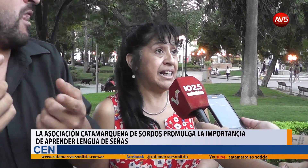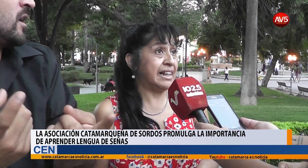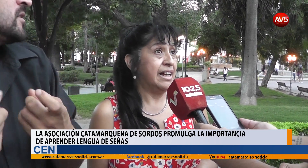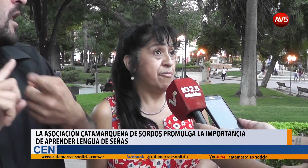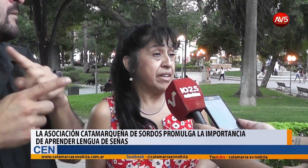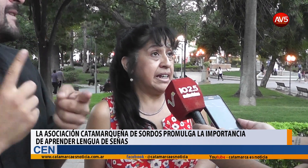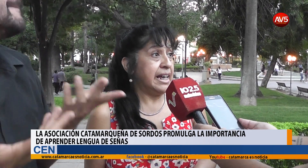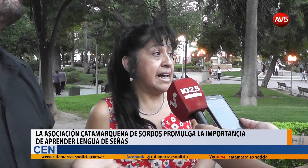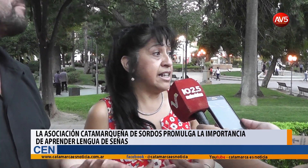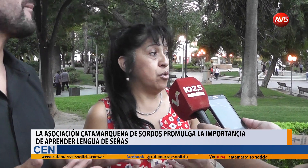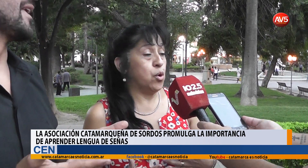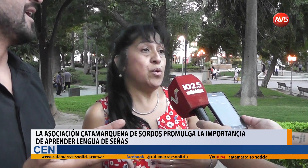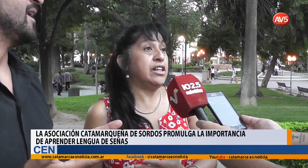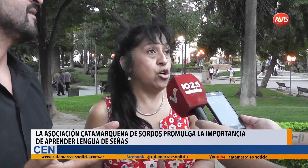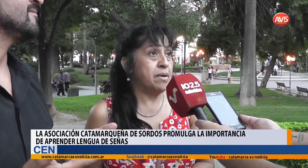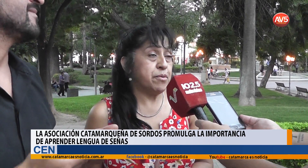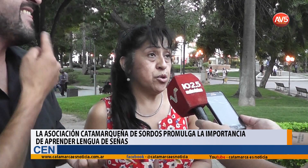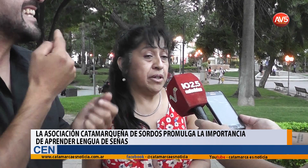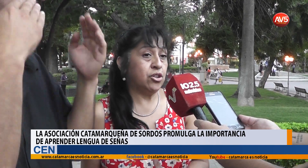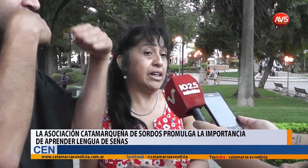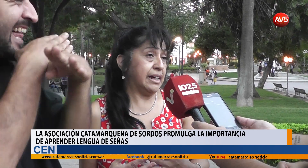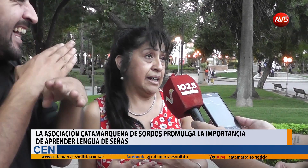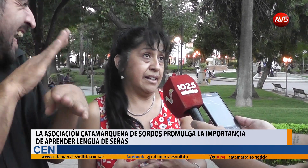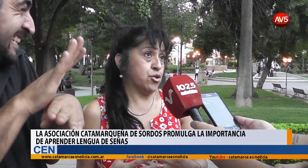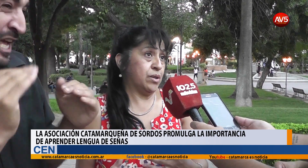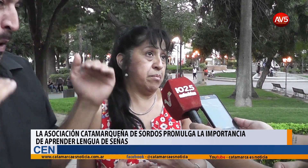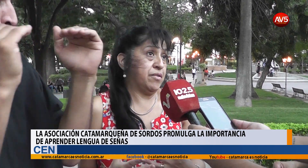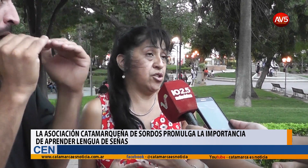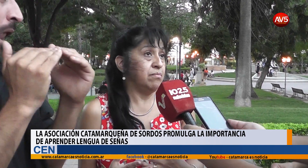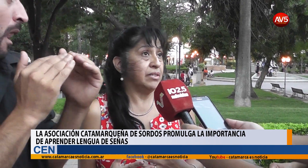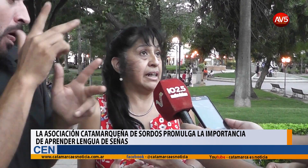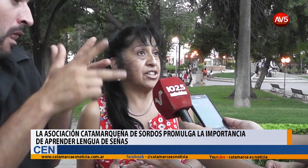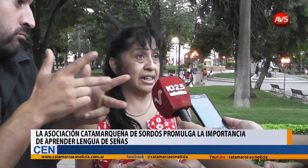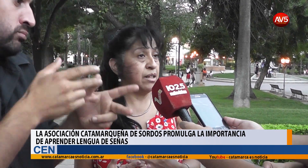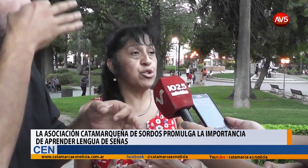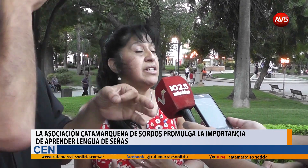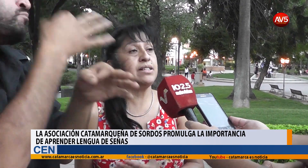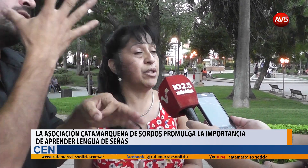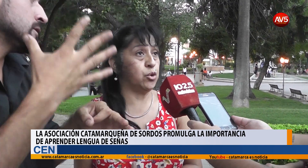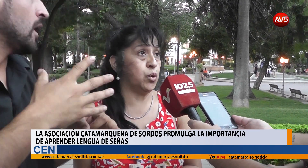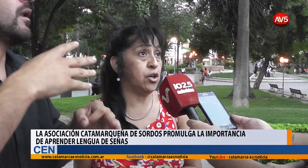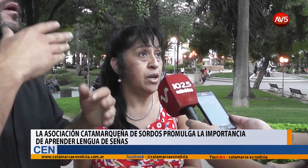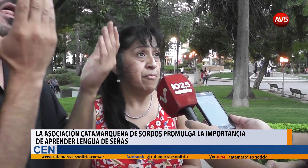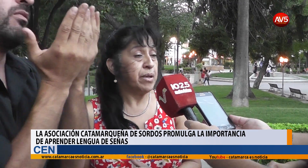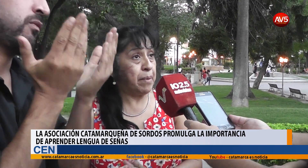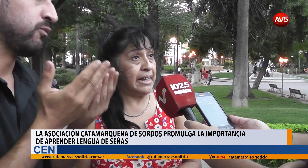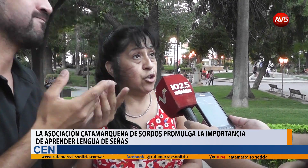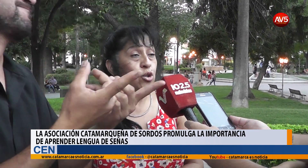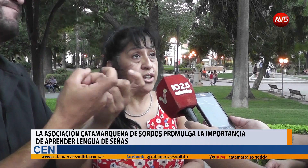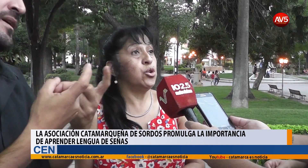Y así como un idioma, por supuesto, esta es una profesión, requiere muchísimo estudio, pero con estos